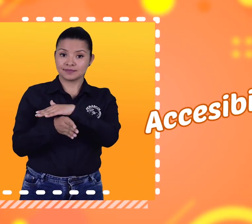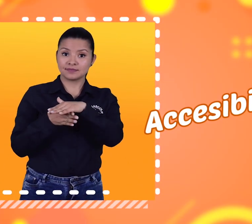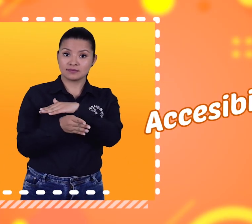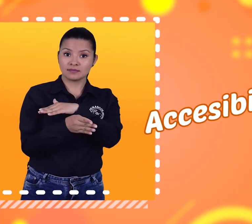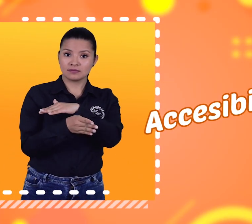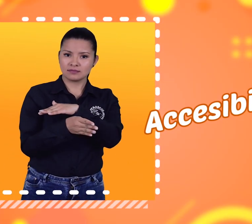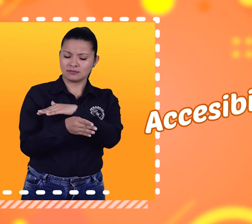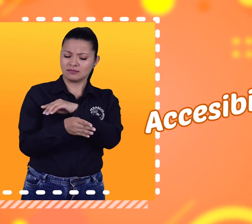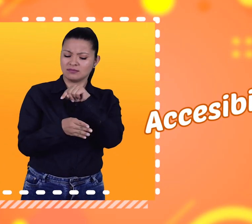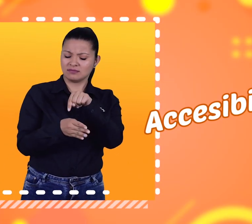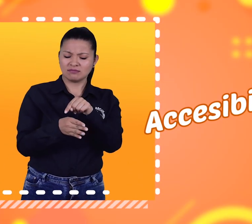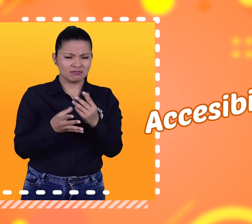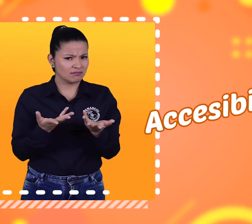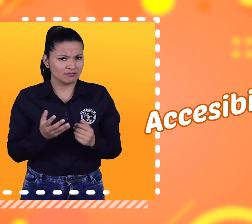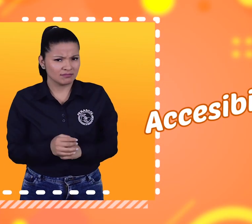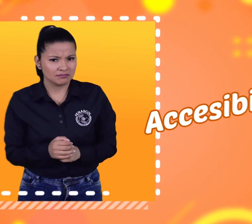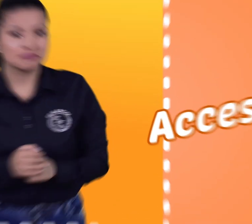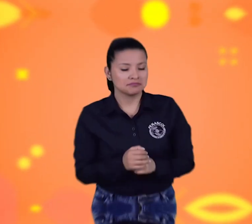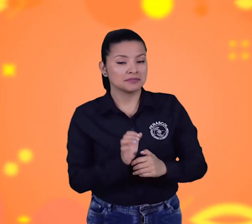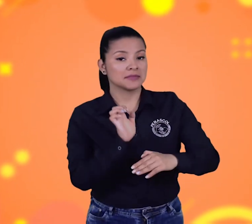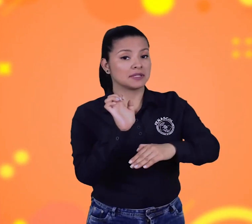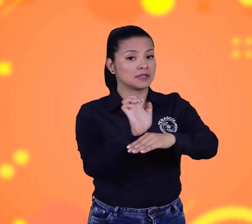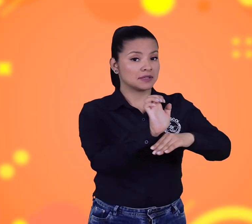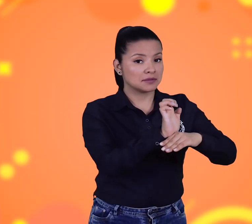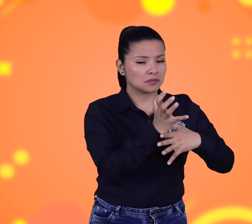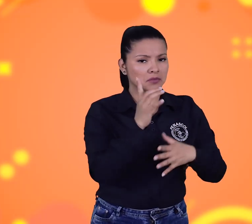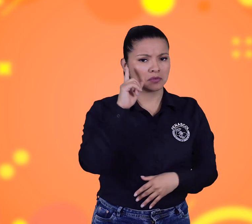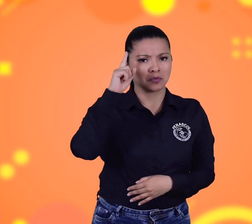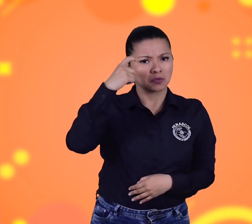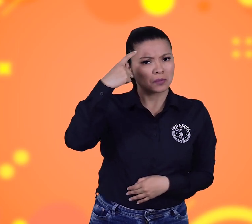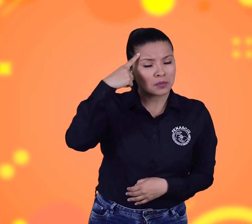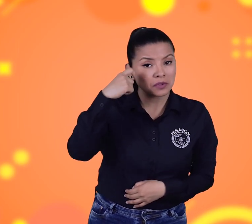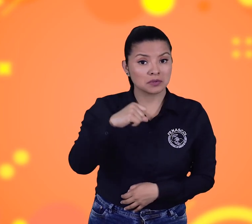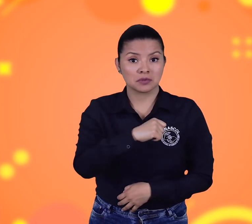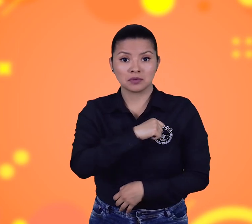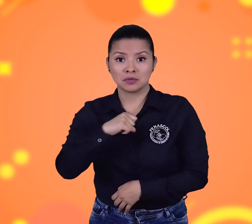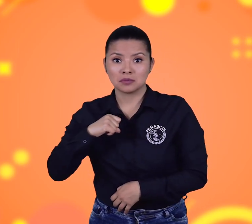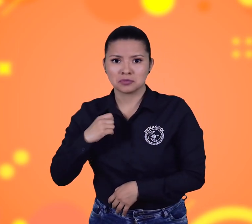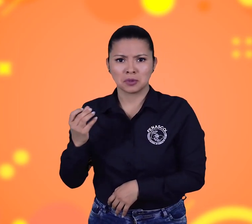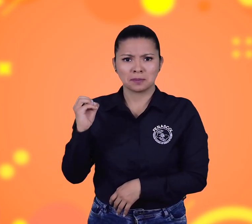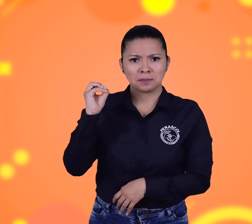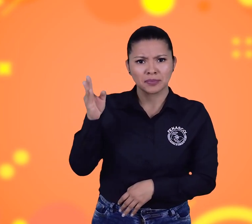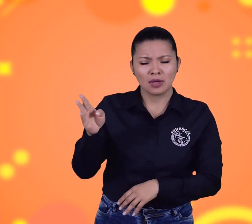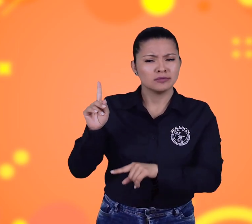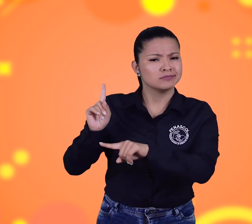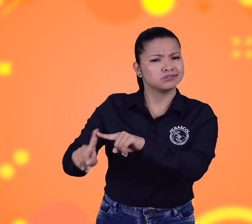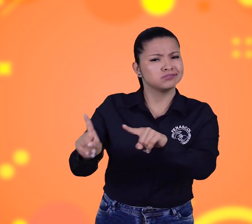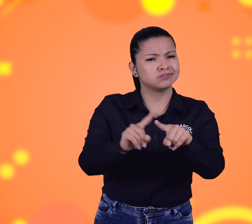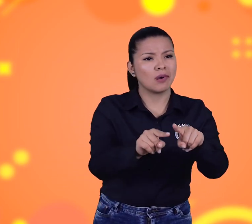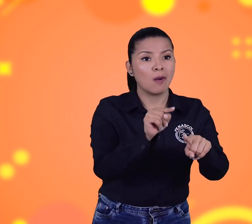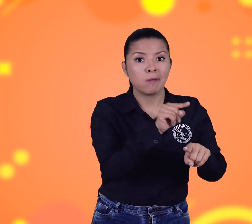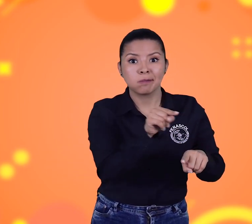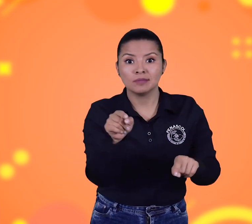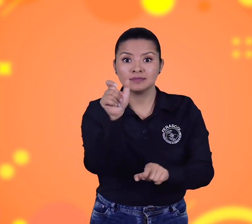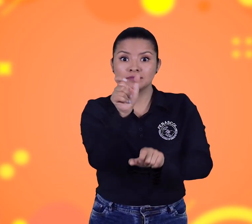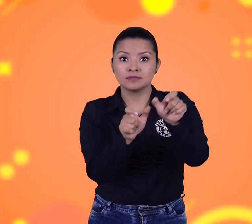Accesibilidad. Si en las diferentes entidades públicas y privadas los